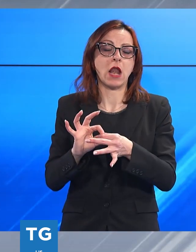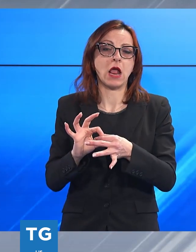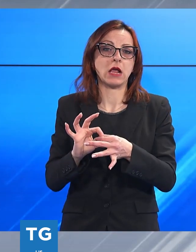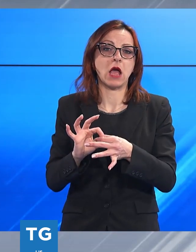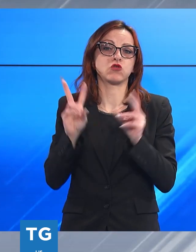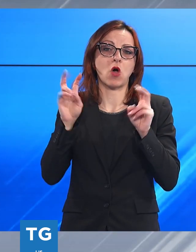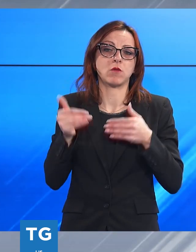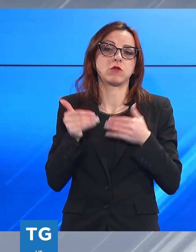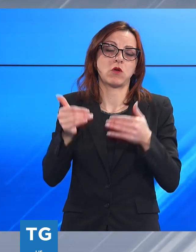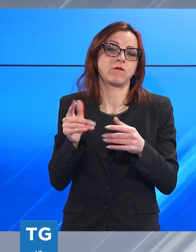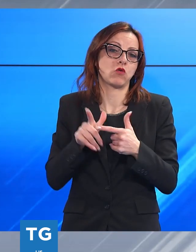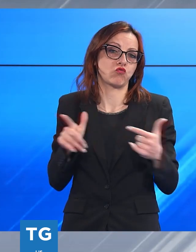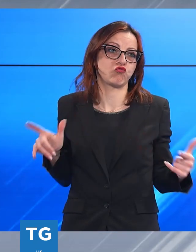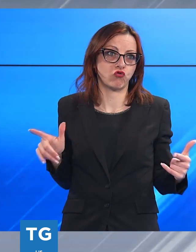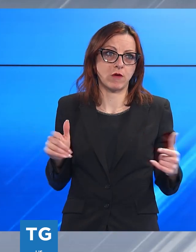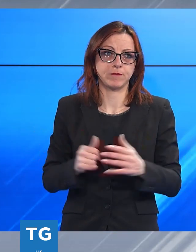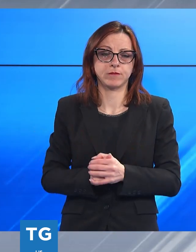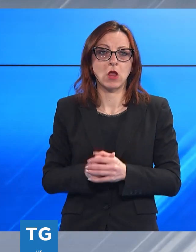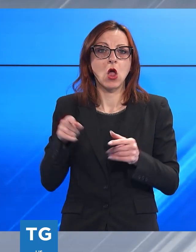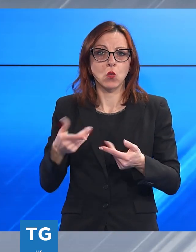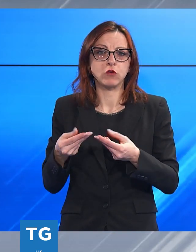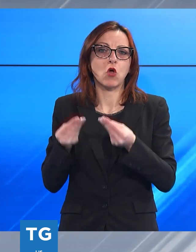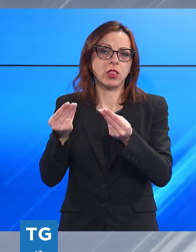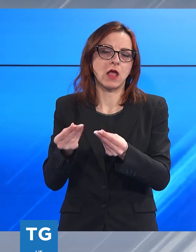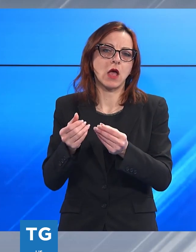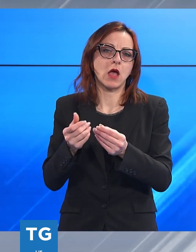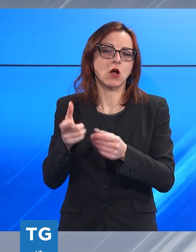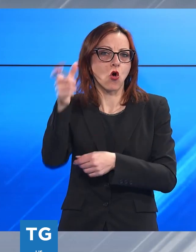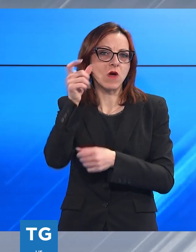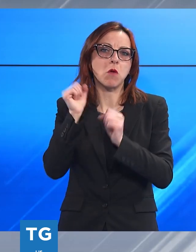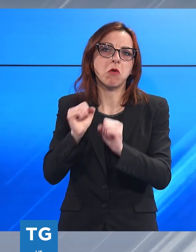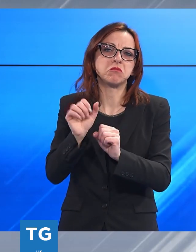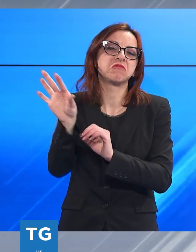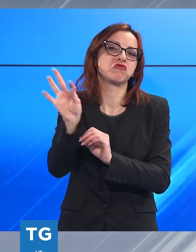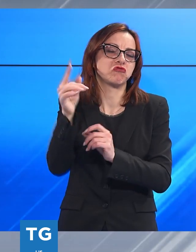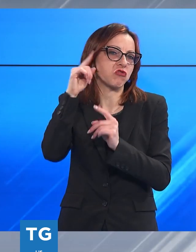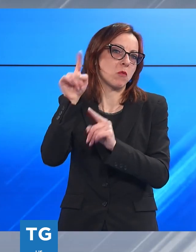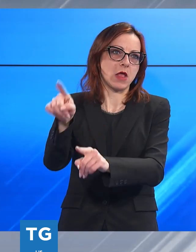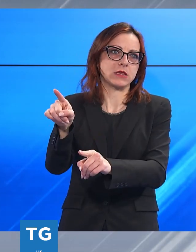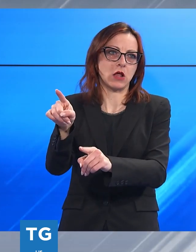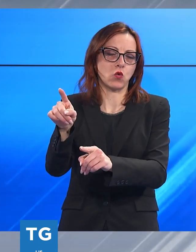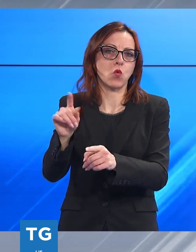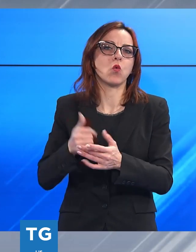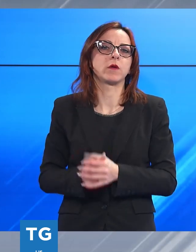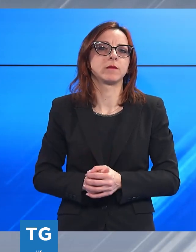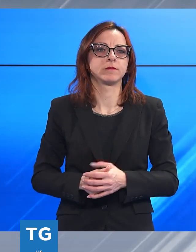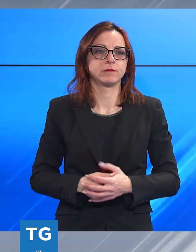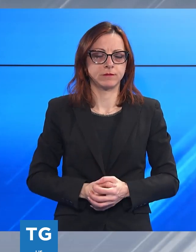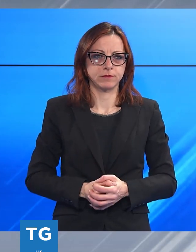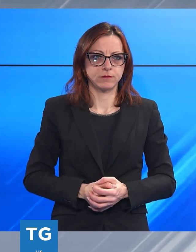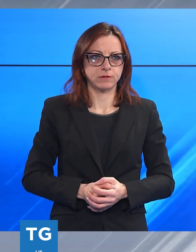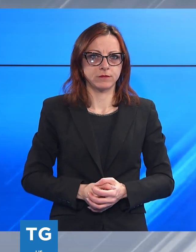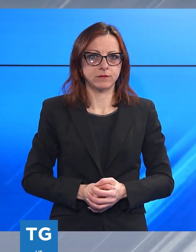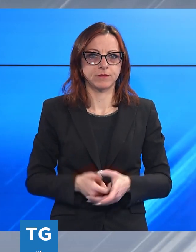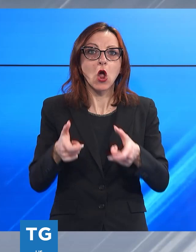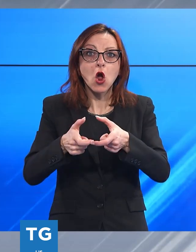rinvio. Questo di nuovo lascia campo aperto al governo per esempio nel determinare i criteri di indennizzo per gli stabilimenti balneari. Un convegno